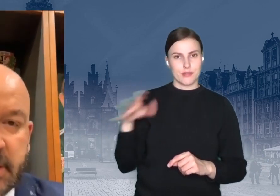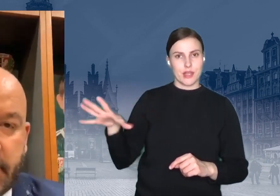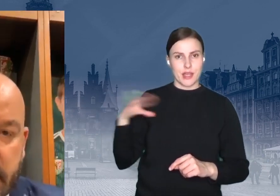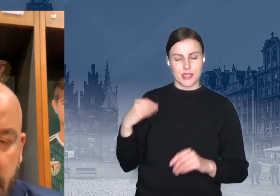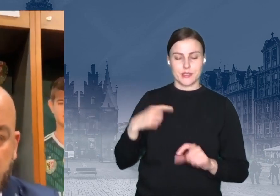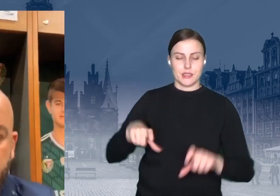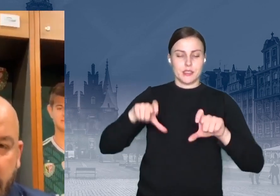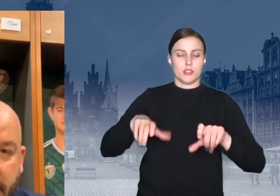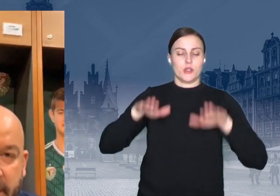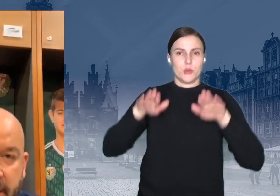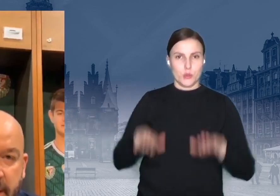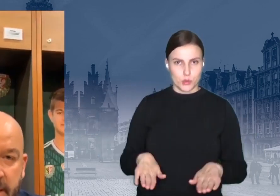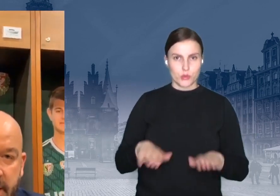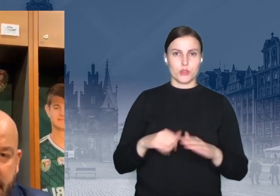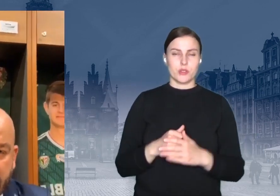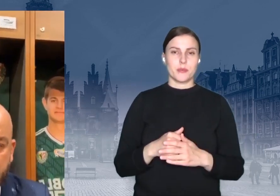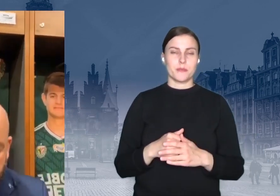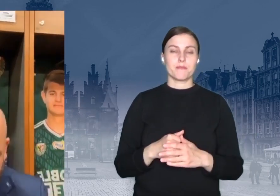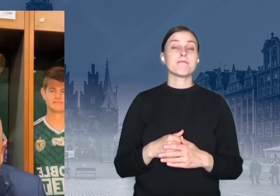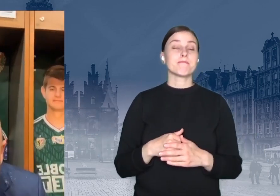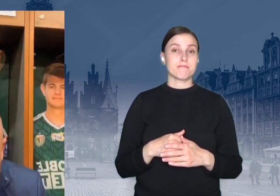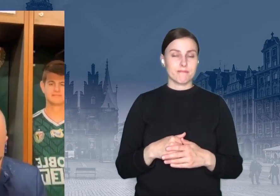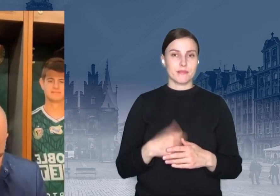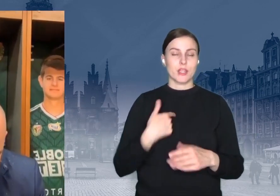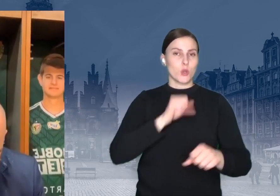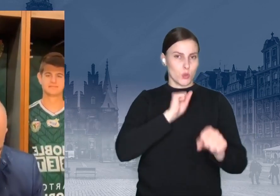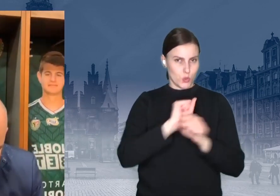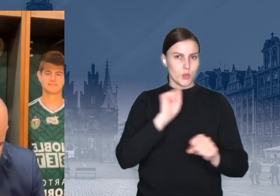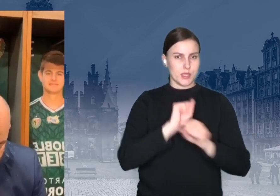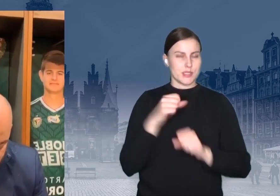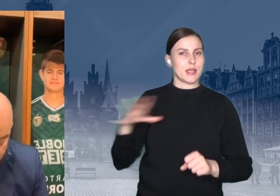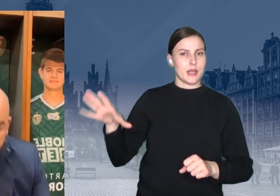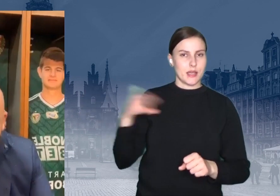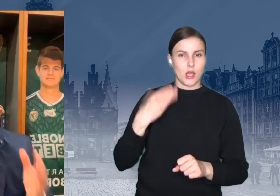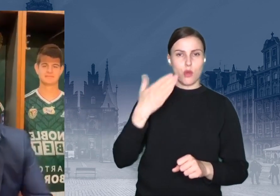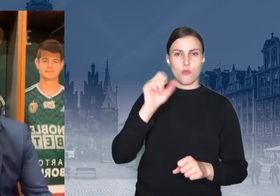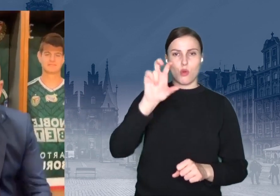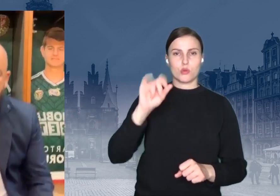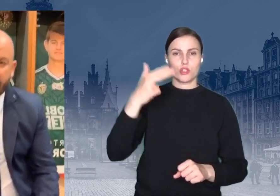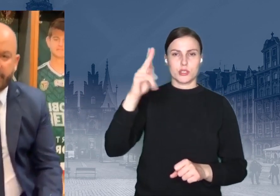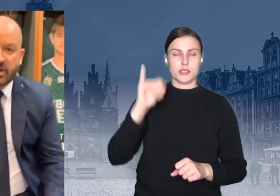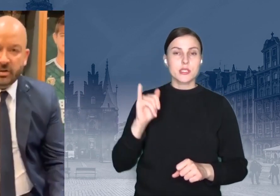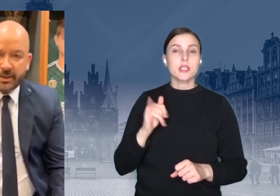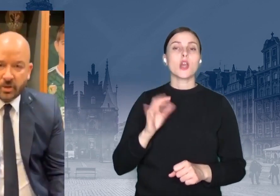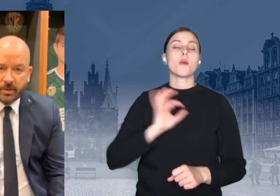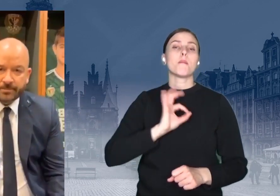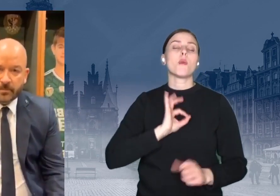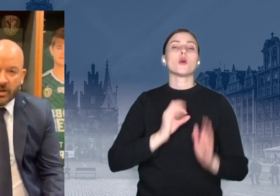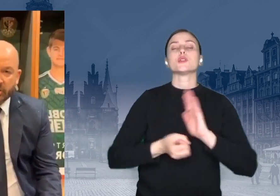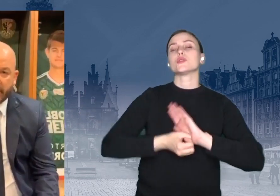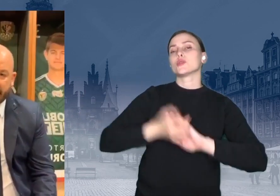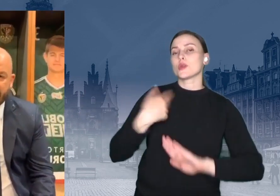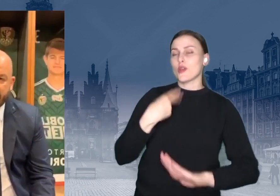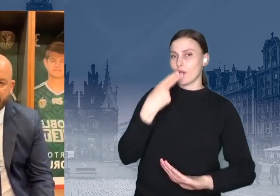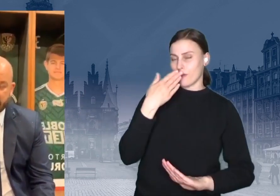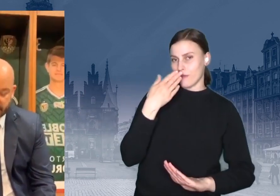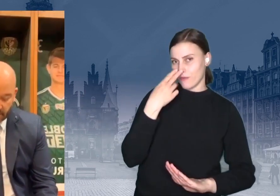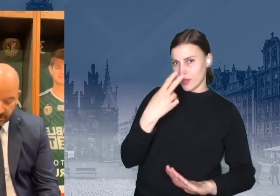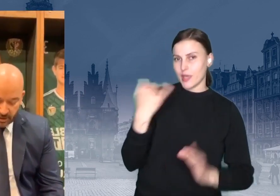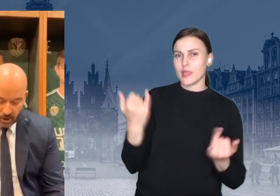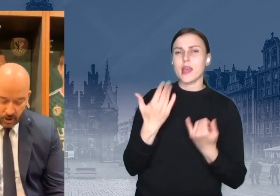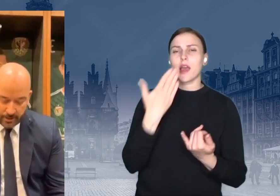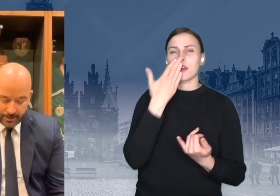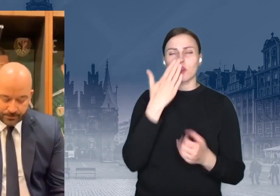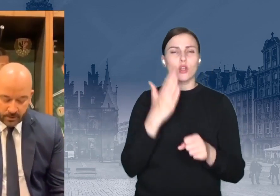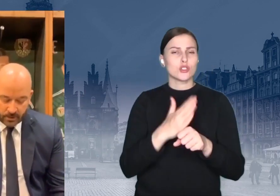z Mączyńskim. Dobra, jestem już z Mączyńskim. Moi drodzy, czyli wiemy jak wygląda to odmrażanie,